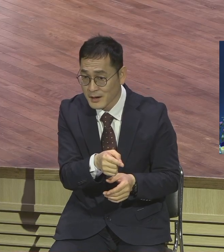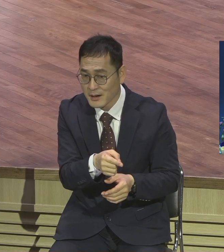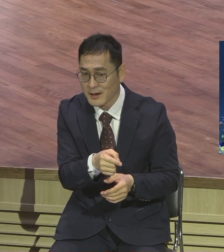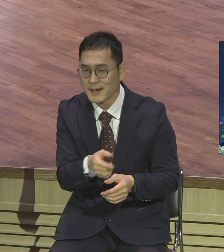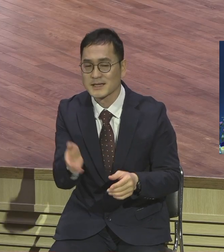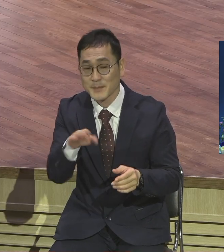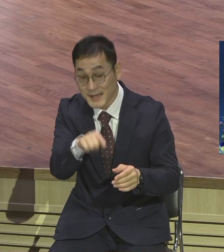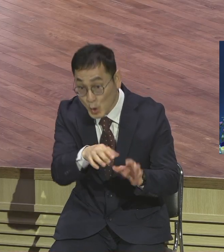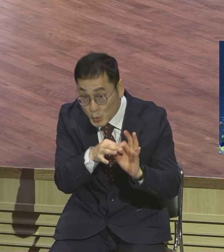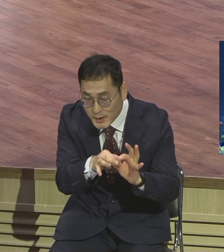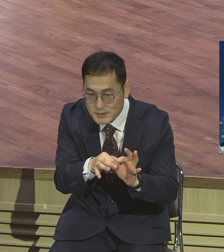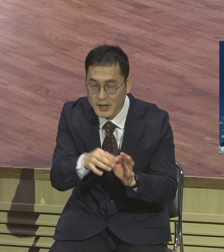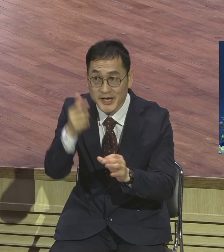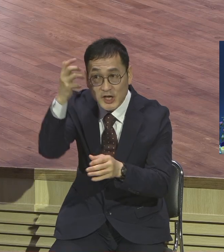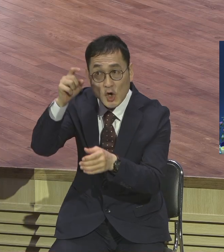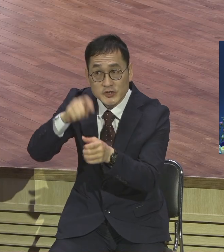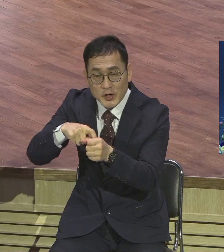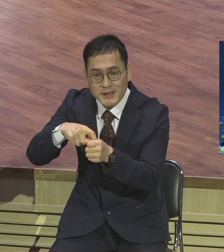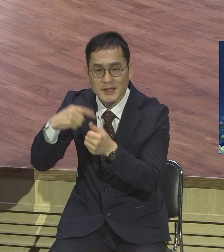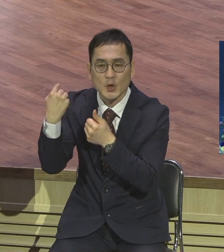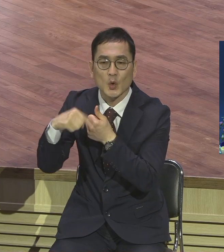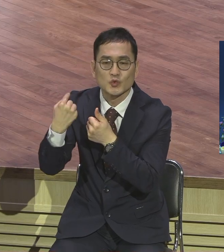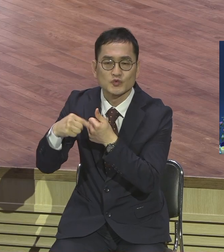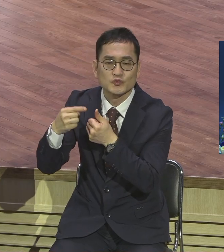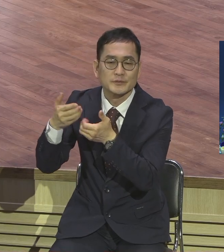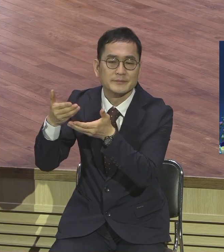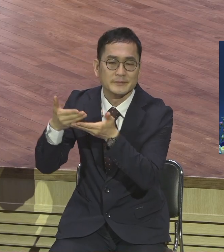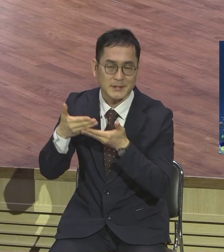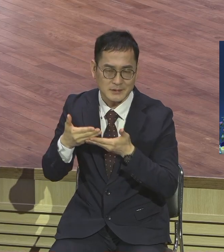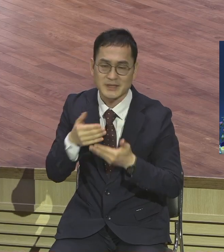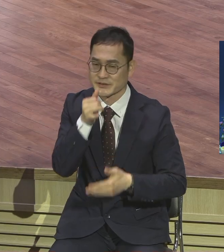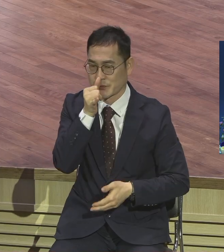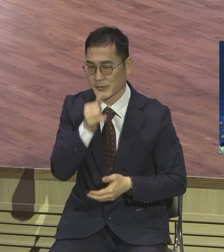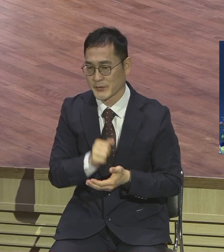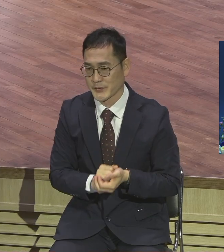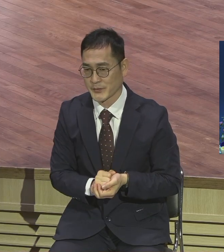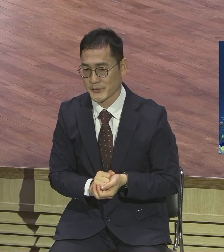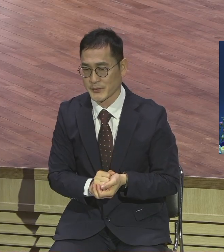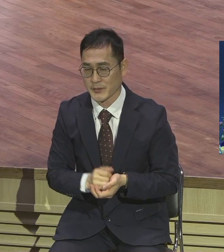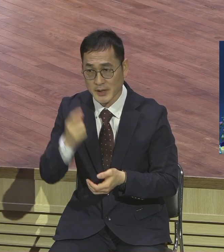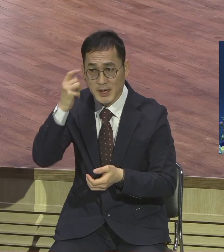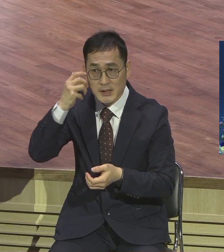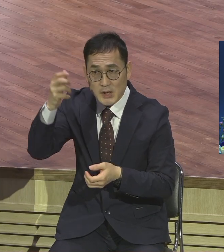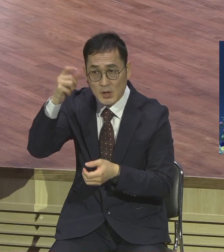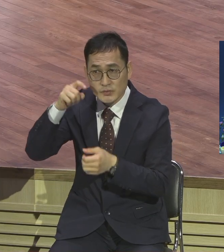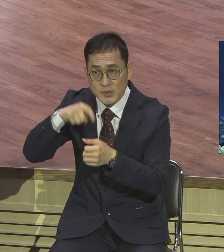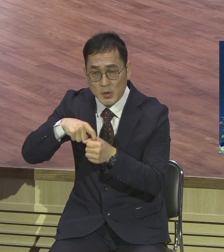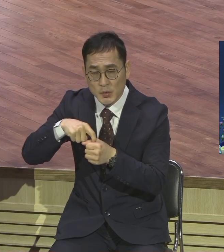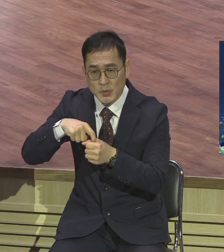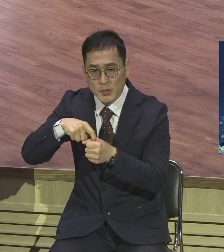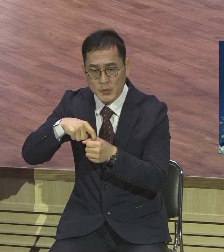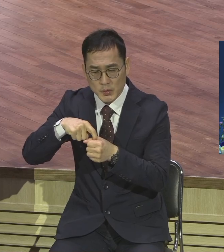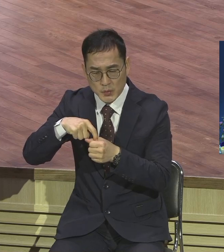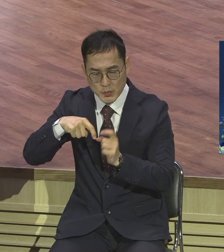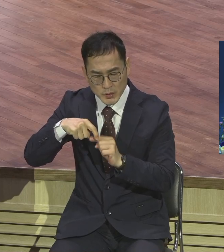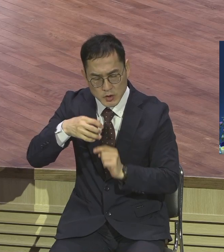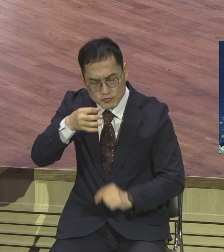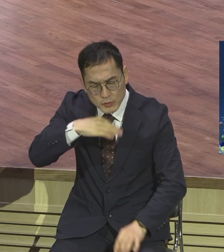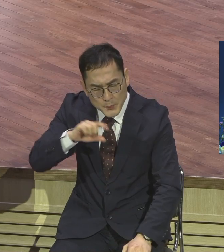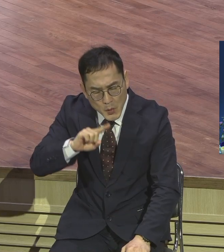모든 문제와 사건이 오거든 영적으로 내가 가져갈 게 뭐 있느냐 내가 깨달을